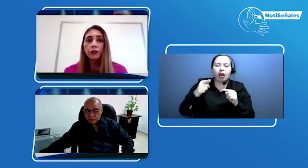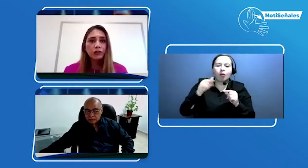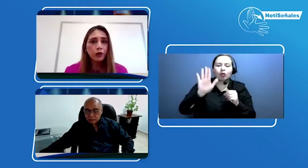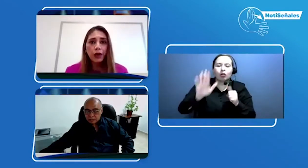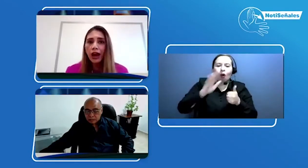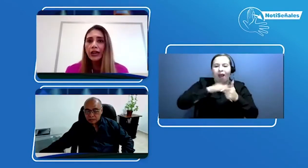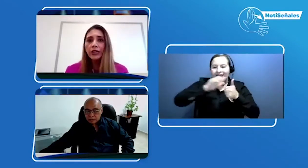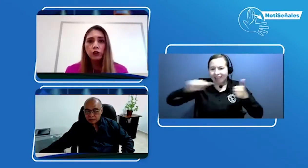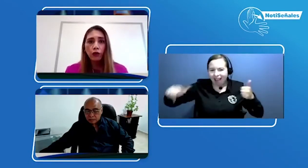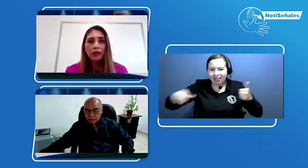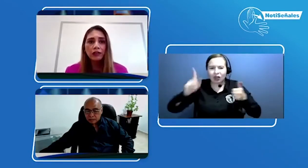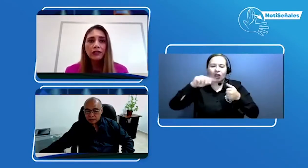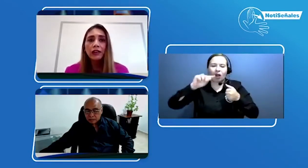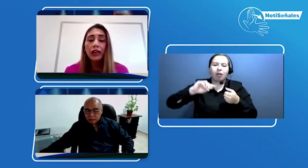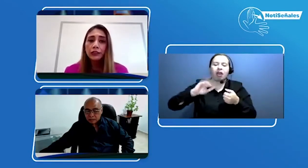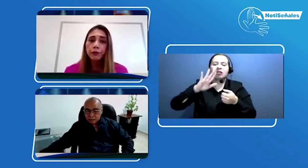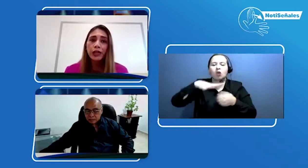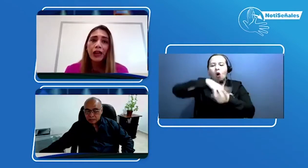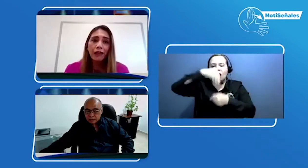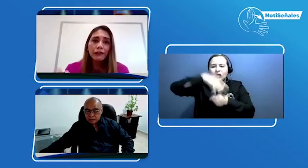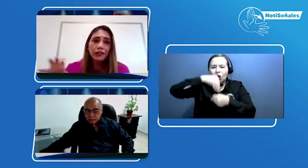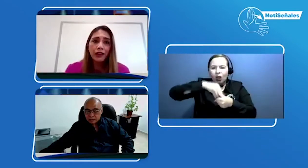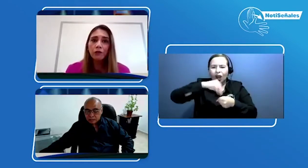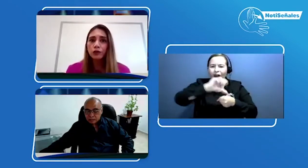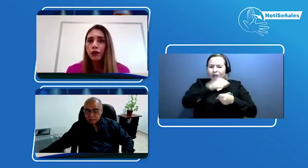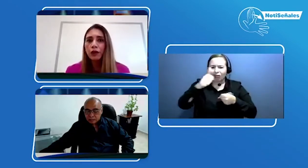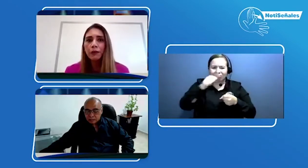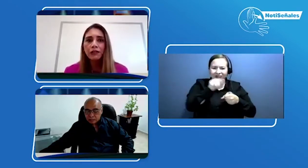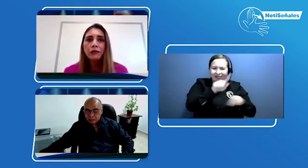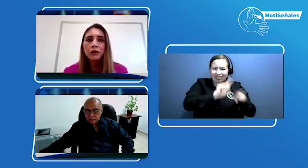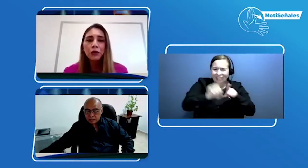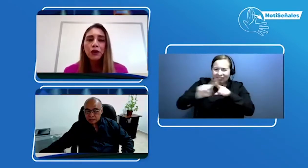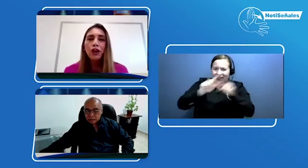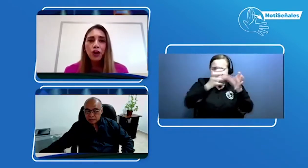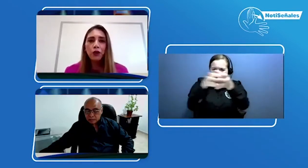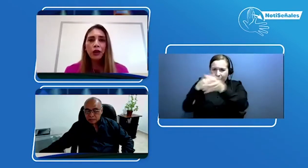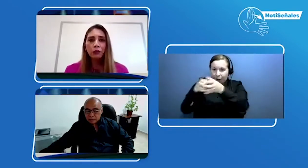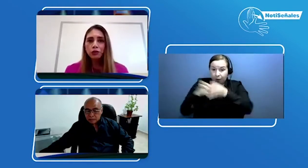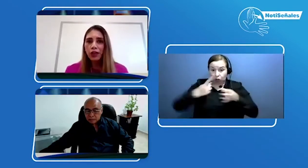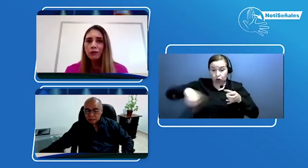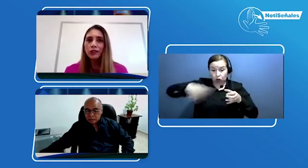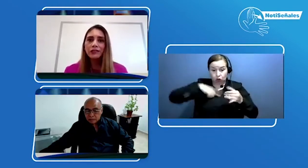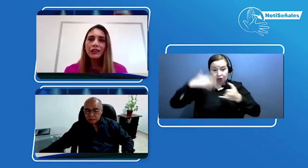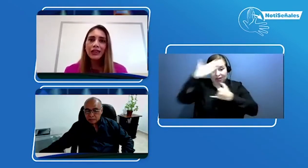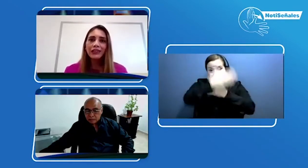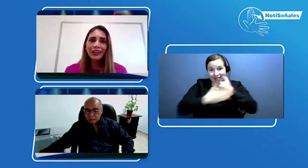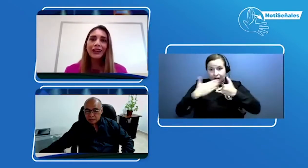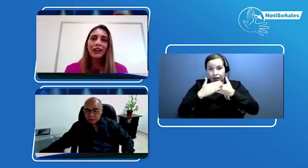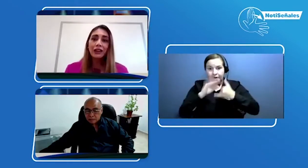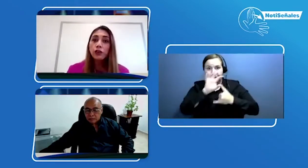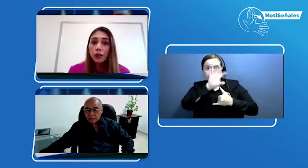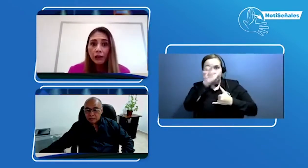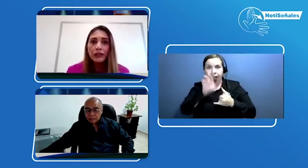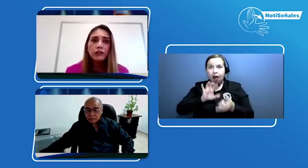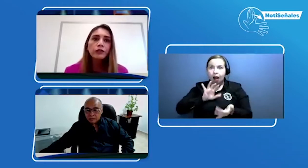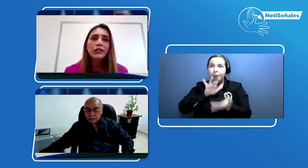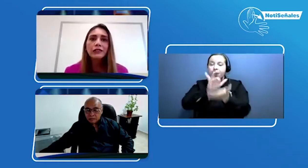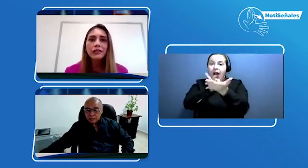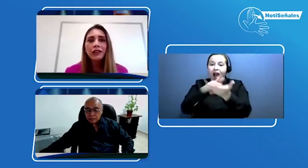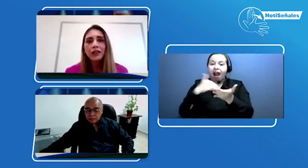ASORCAL y con otras entidades, porque cada vez que llegamos a un departamento, lo que buscamos es tener ese relacionamiento con las entidades